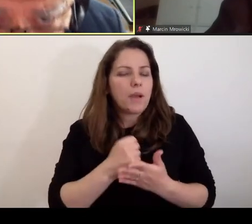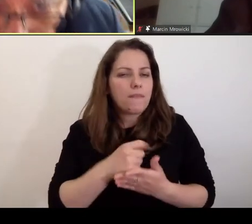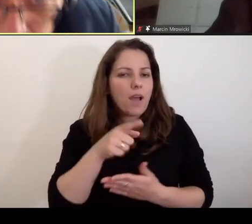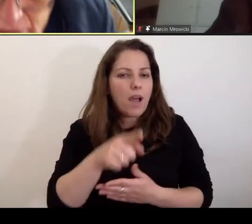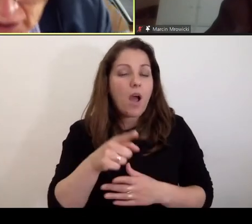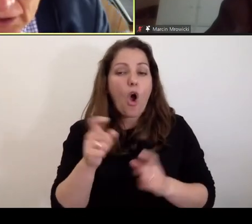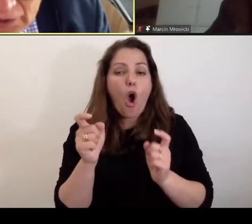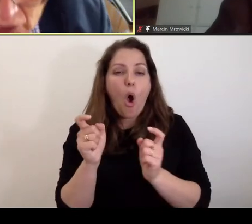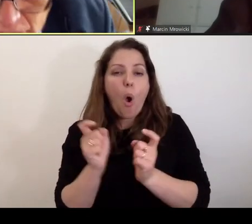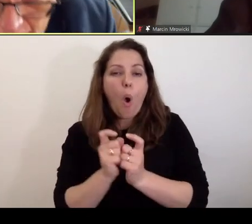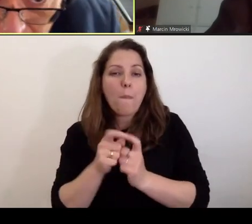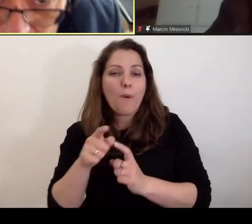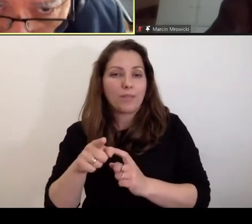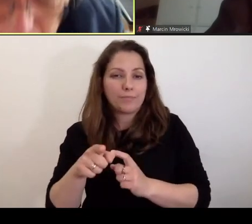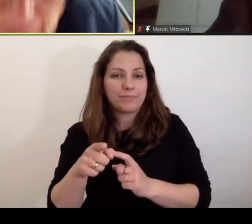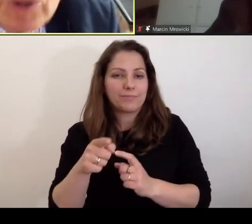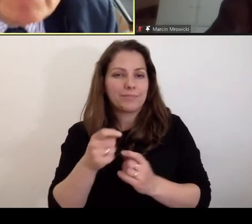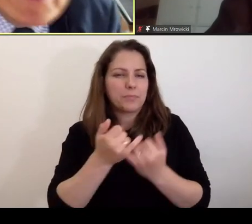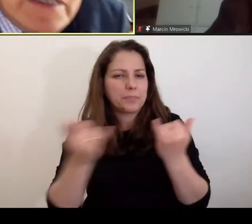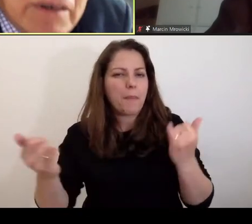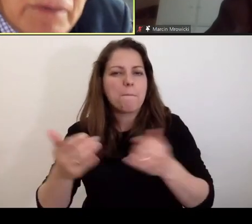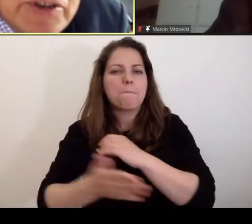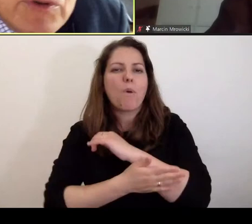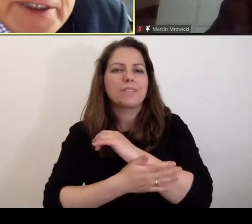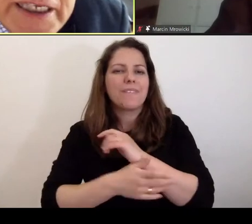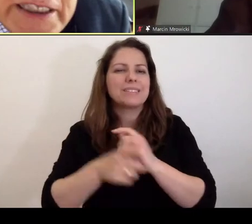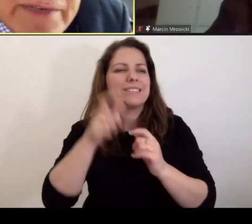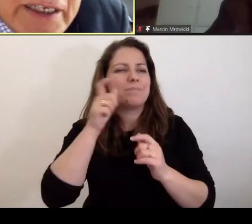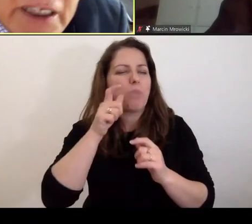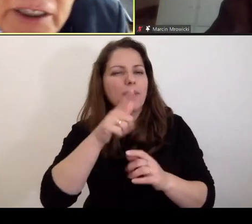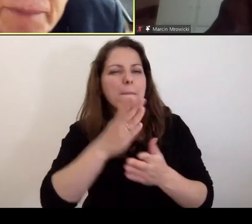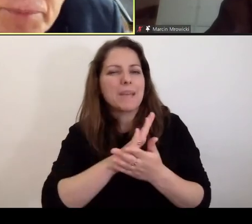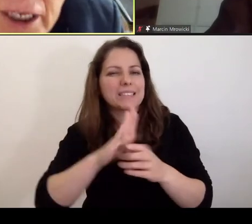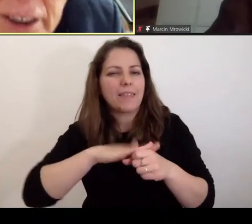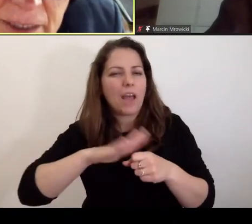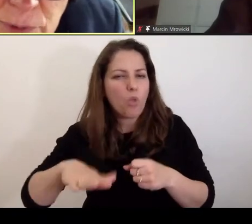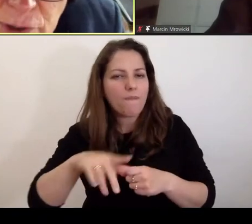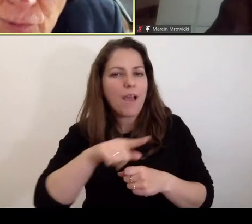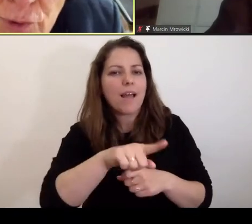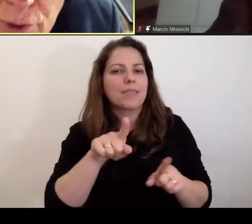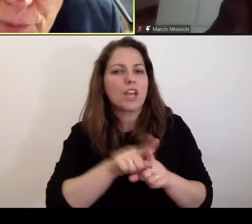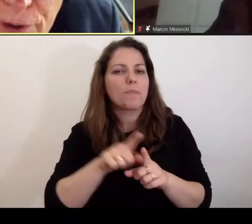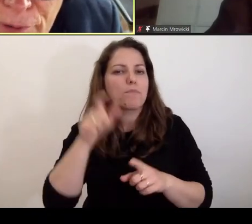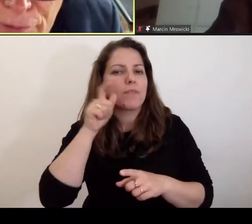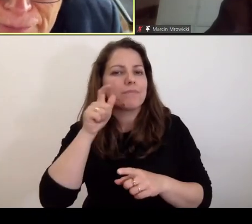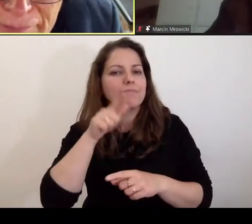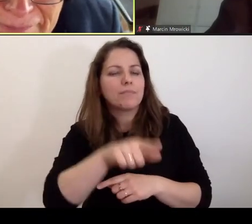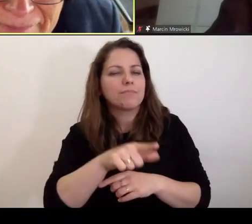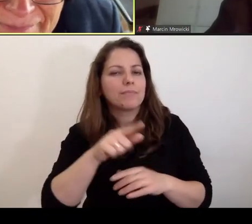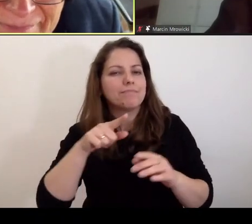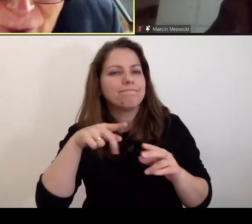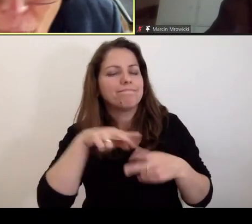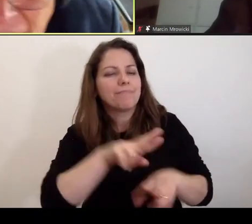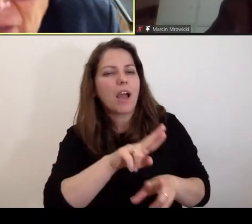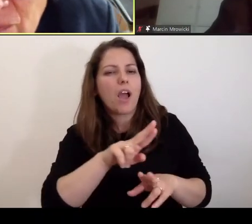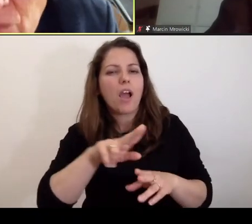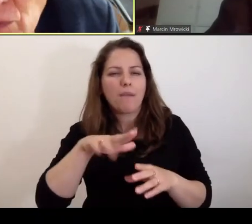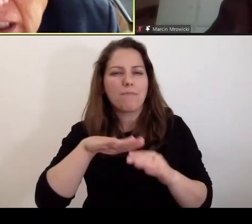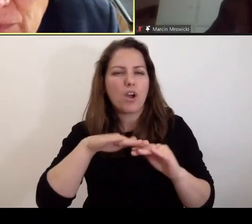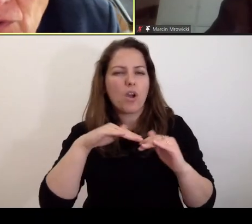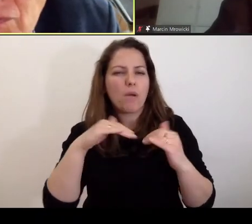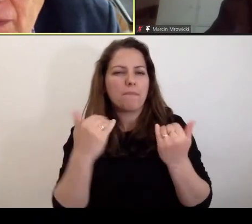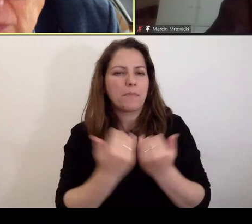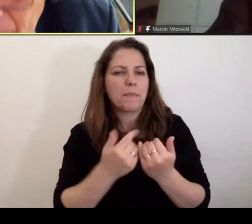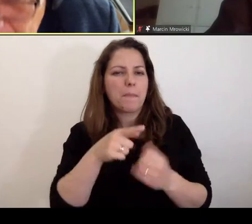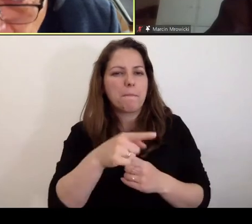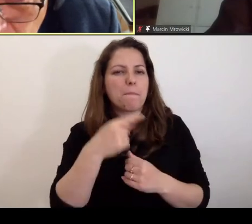obok tych czterech podstawowych broni międzynarodowych jurysdykcje w zakresie przestępstw przeciwko Trybunałowi. Dokładnie rzecz biorąc